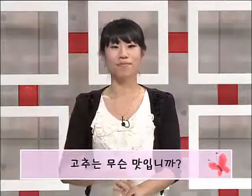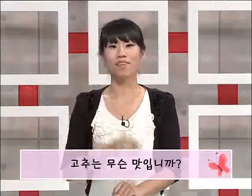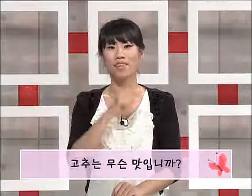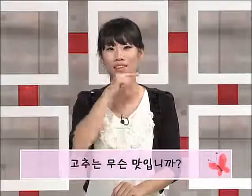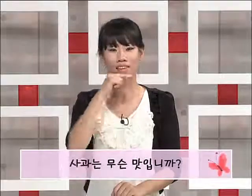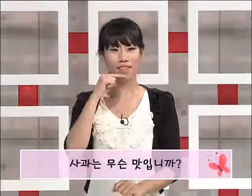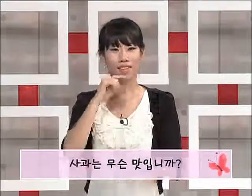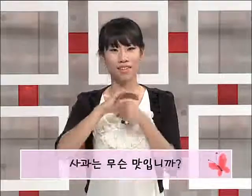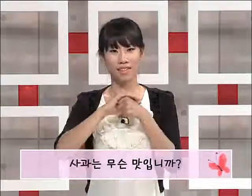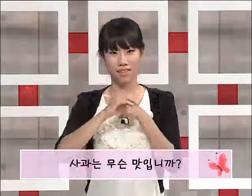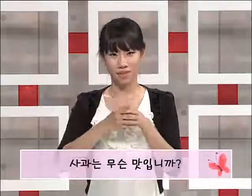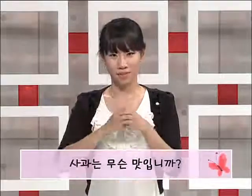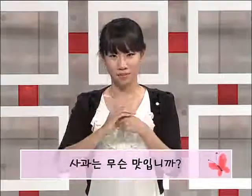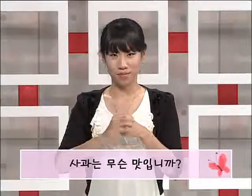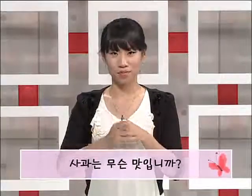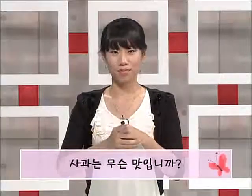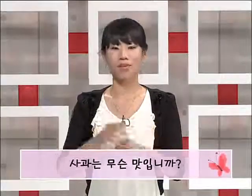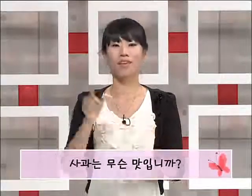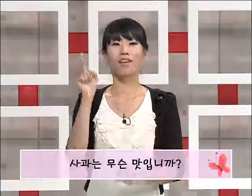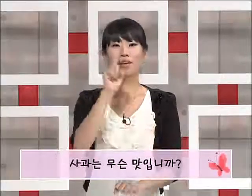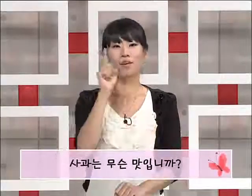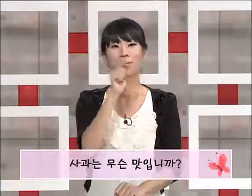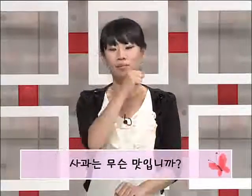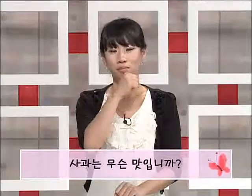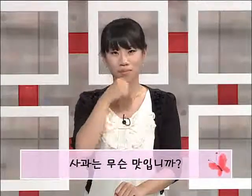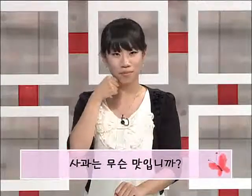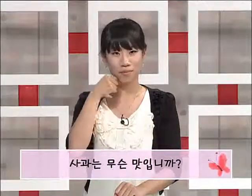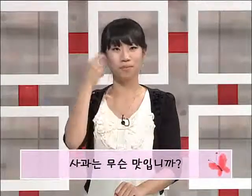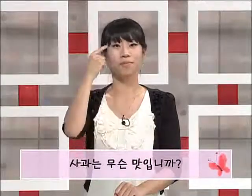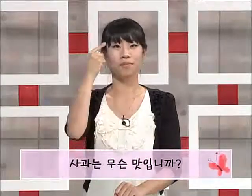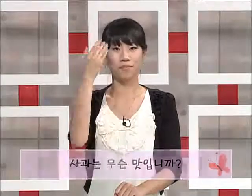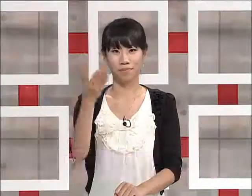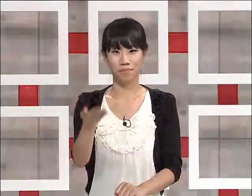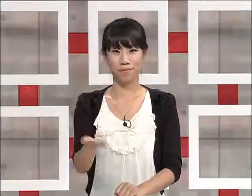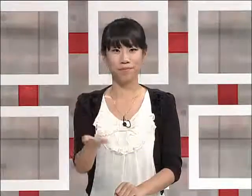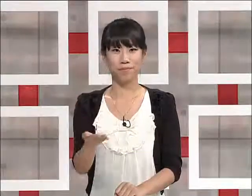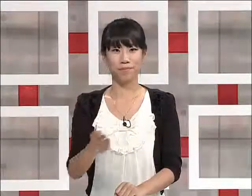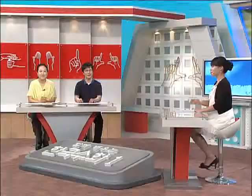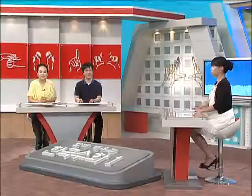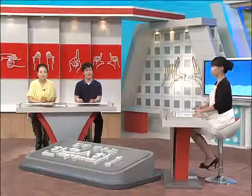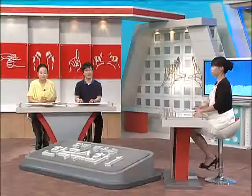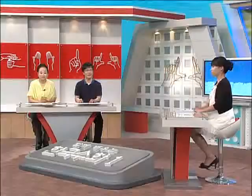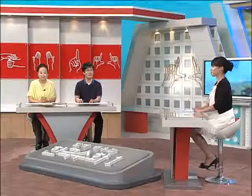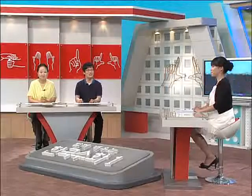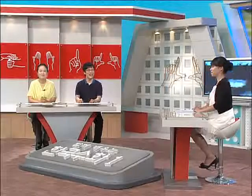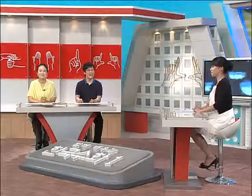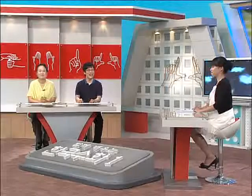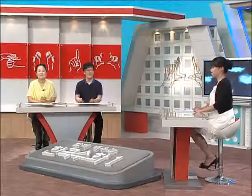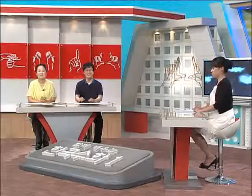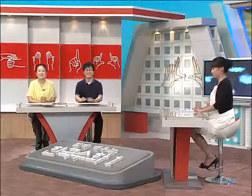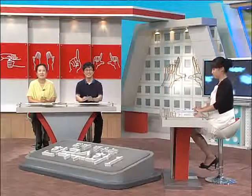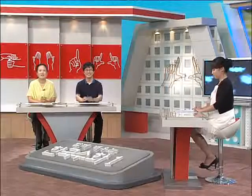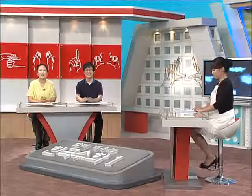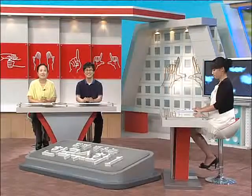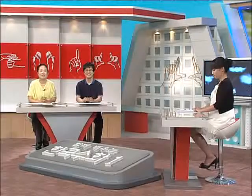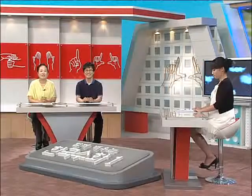사과는 무슨 맛입니까? 네. 아주 잘 해주셨습니다. 네.